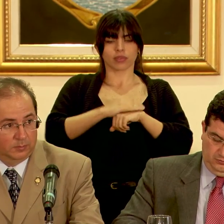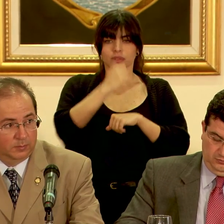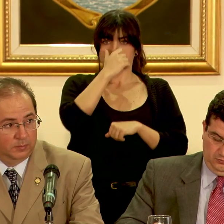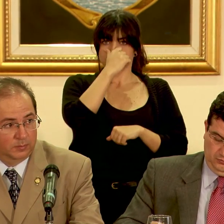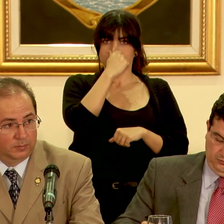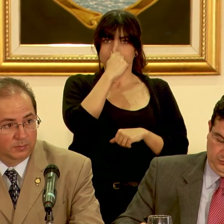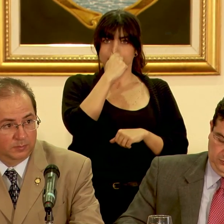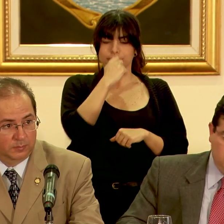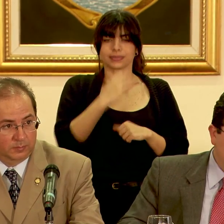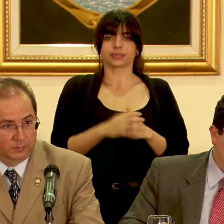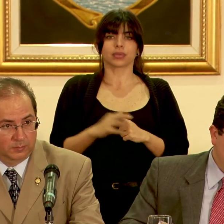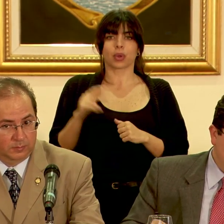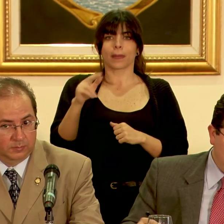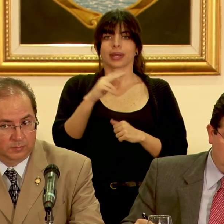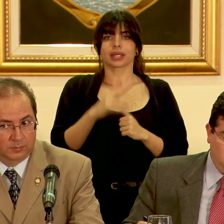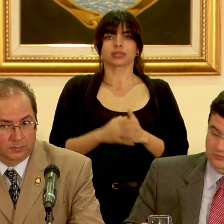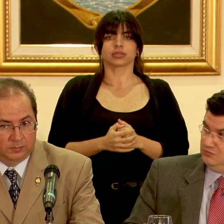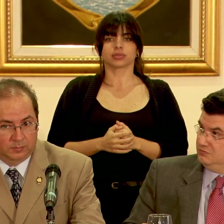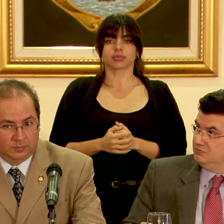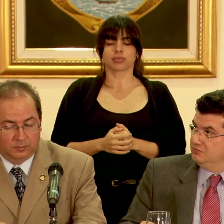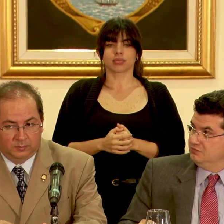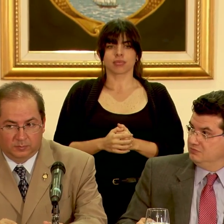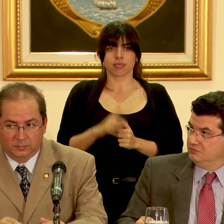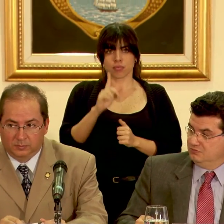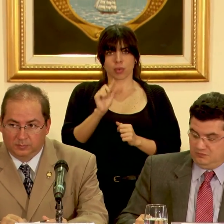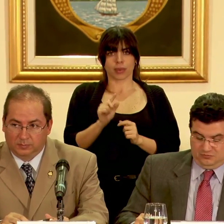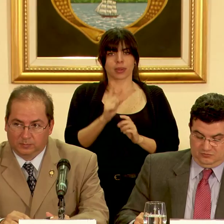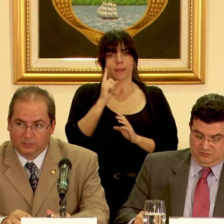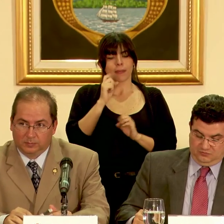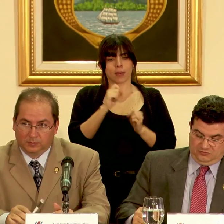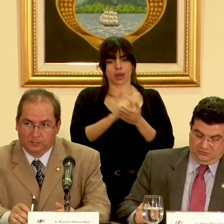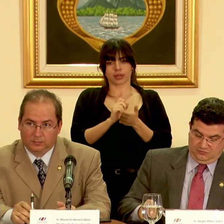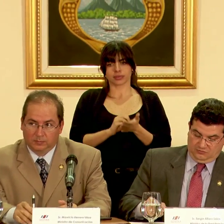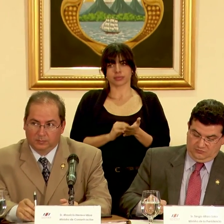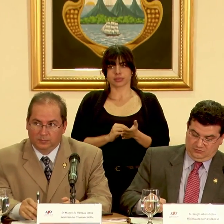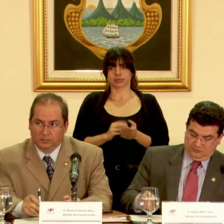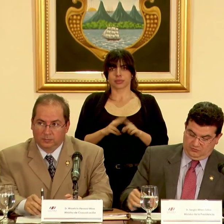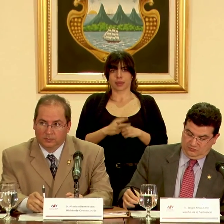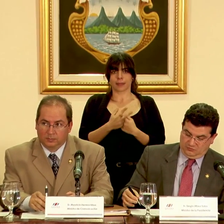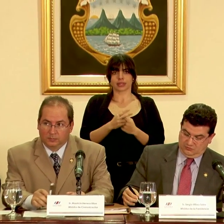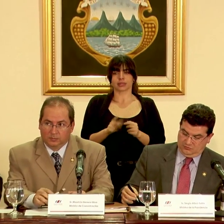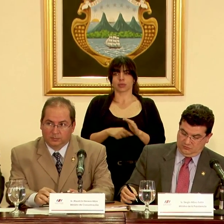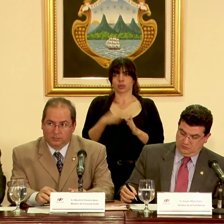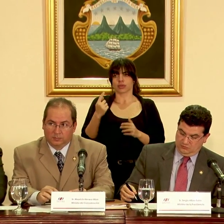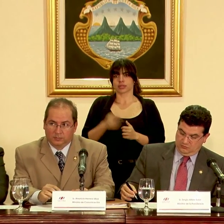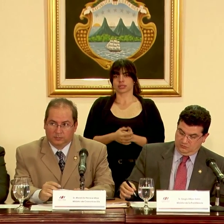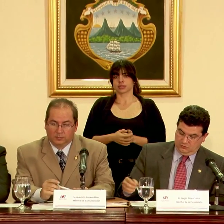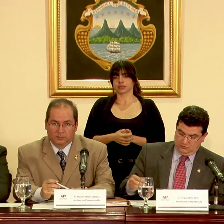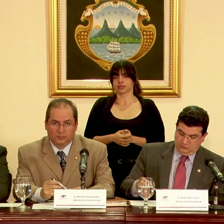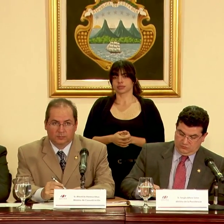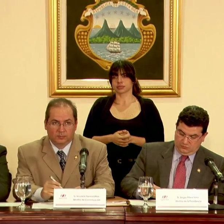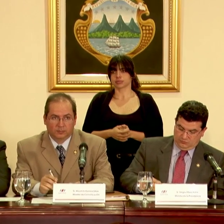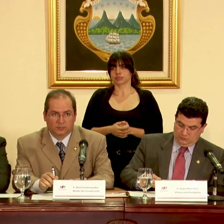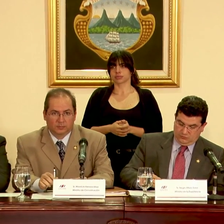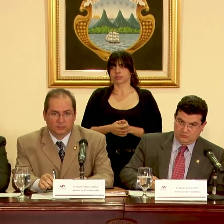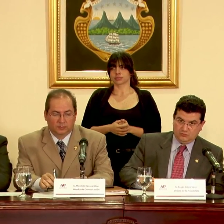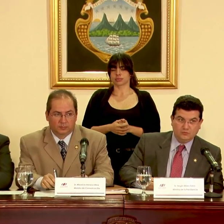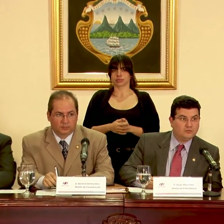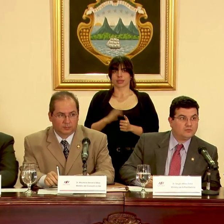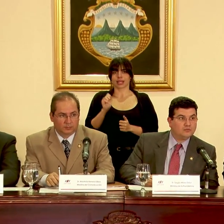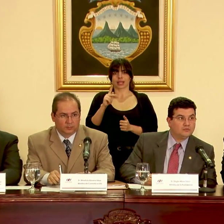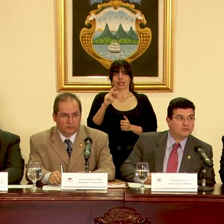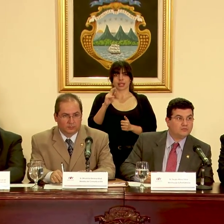colegas y un segundito para poderlos apuntar e iniciamos de una vez don Erick Carvajal